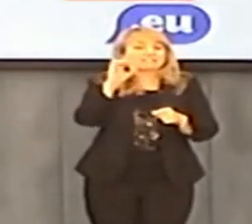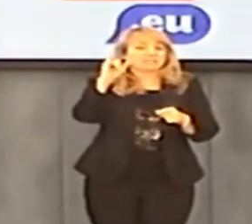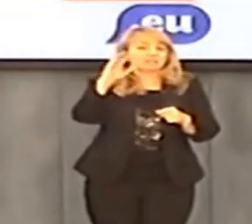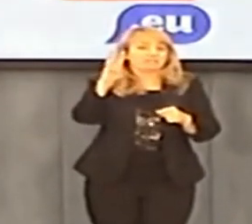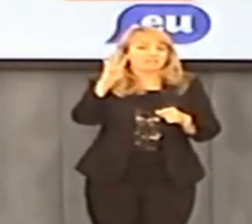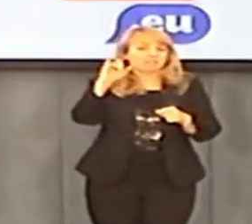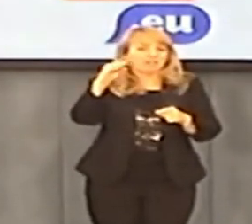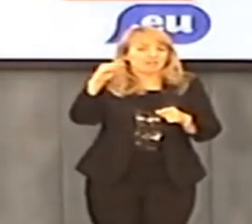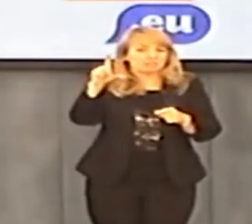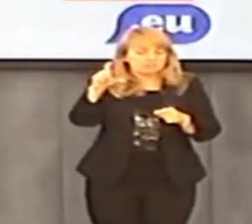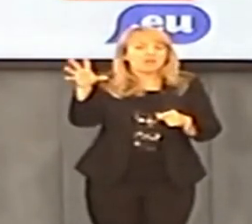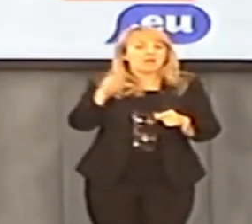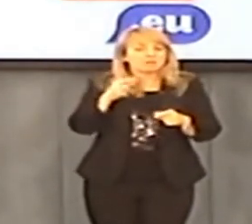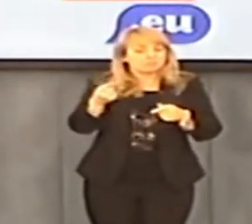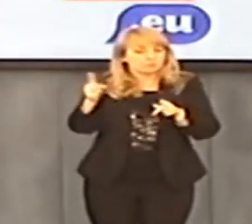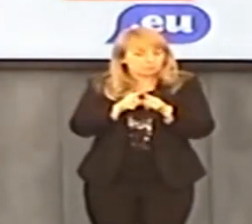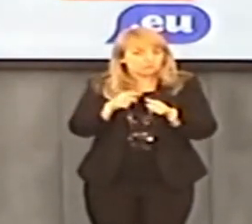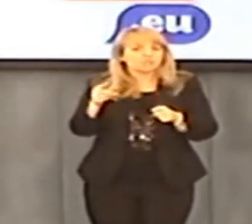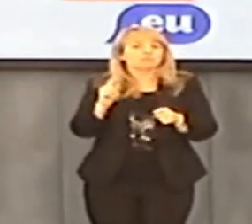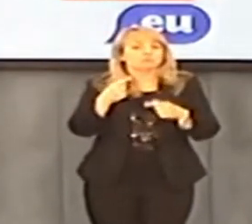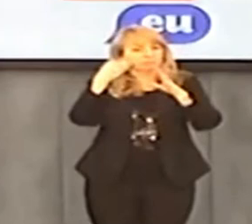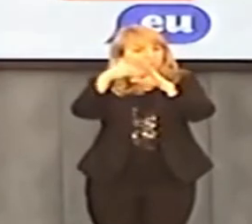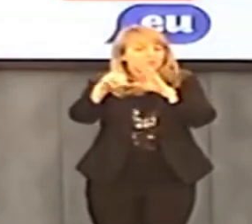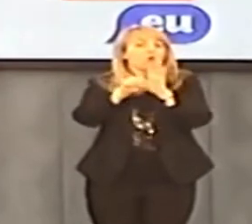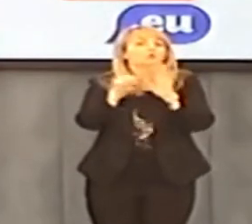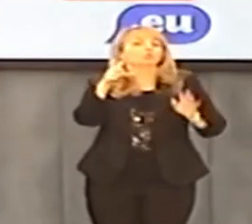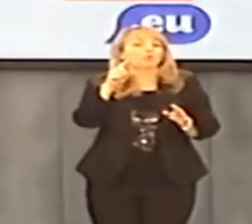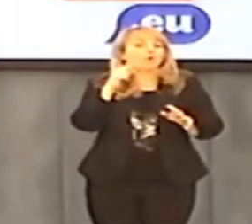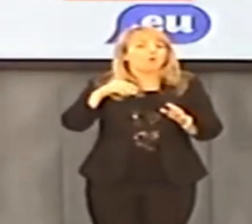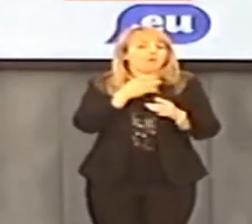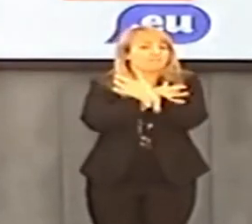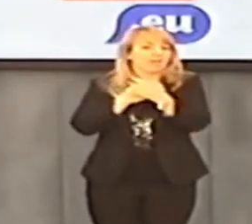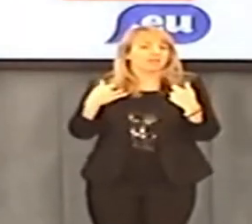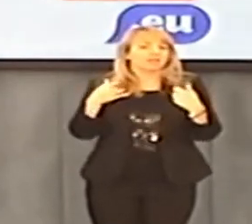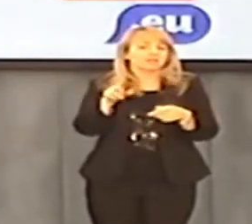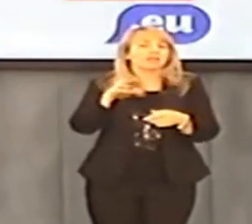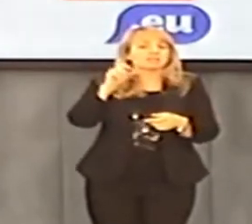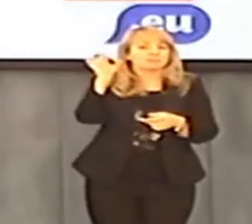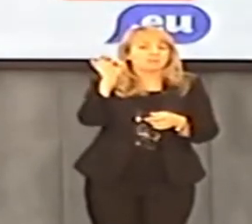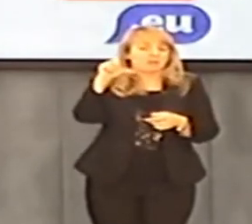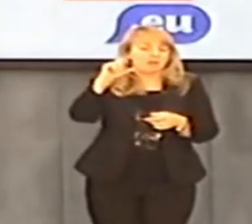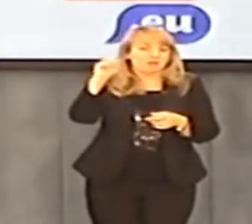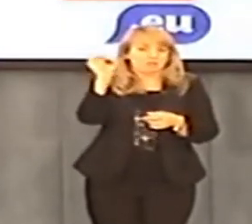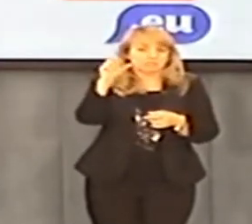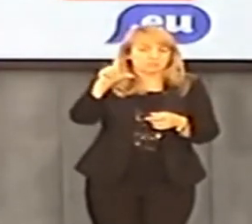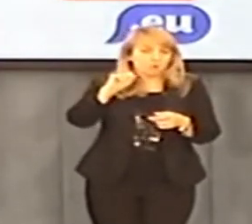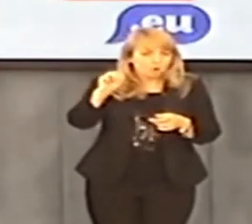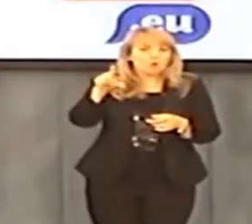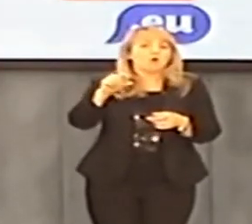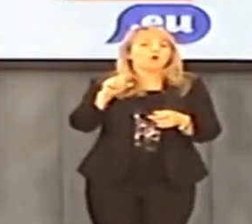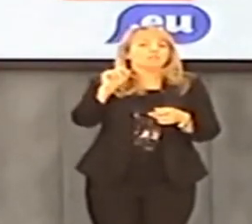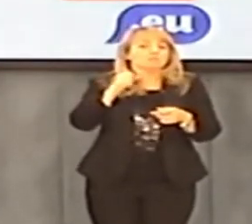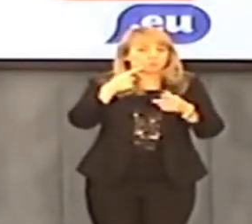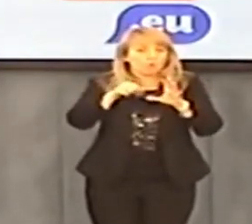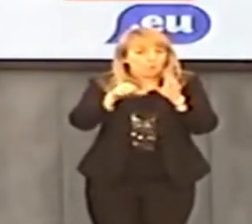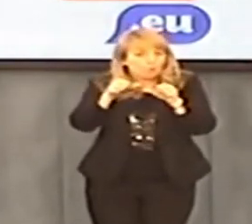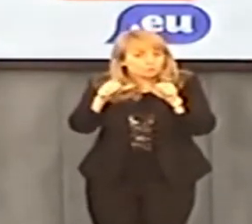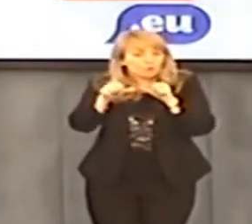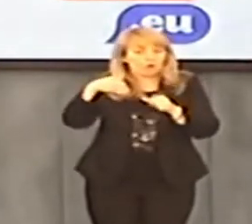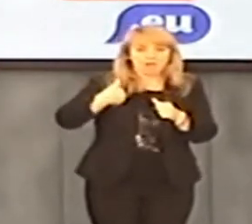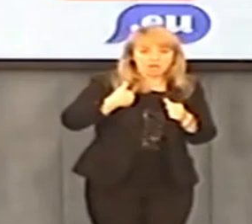Andorem, komisarzem Unii Europejskiej w tym zakresie. Wysłaliśmy go do Londynu, tak mogę powiedzieć, skutek naszej interpelacji.